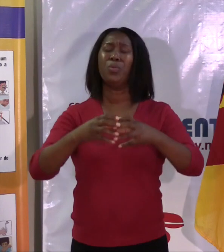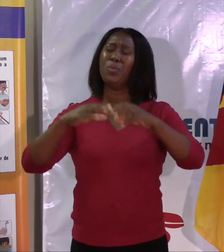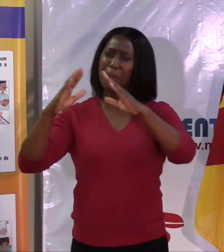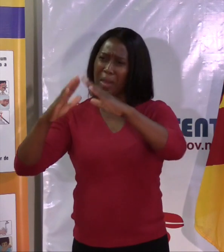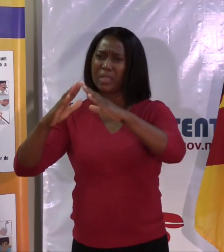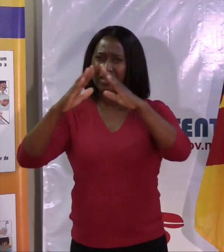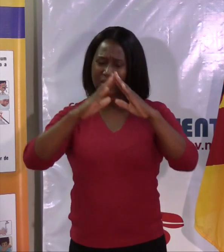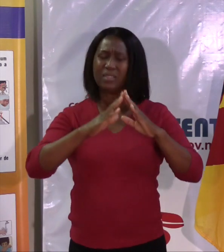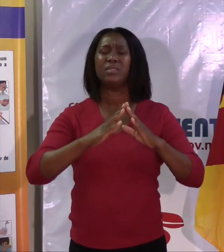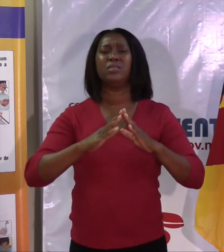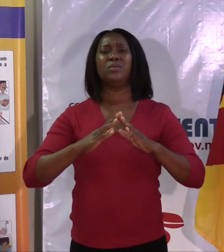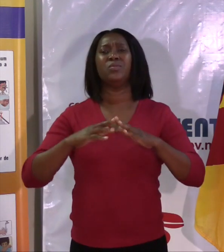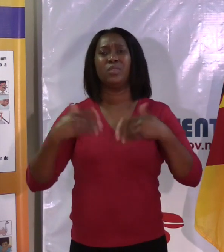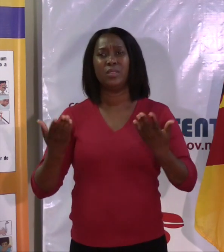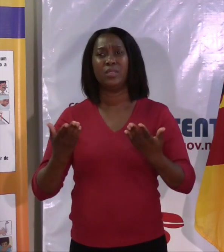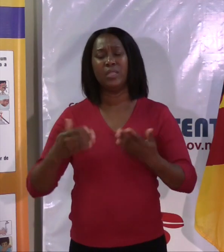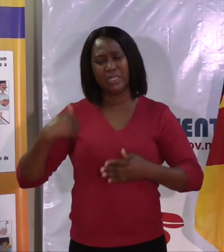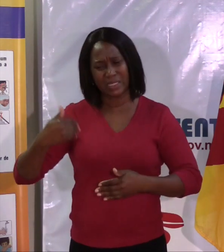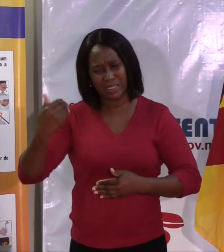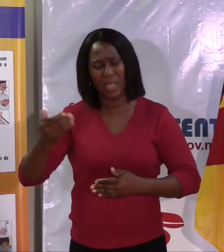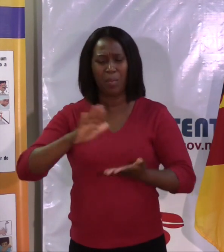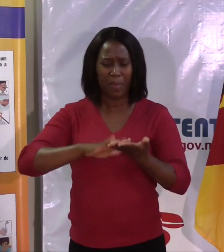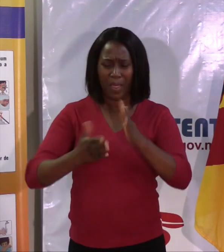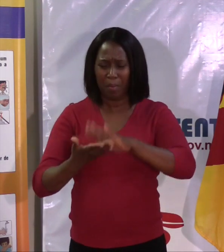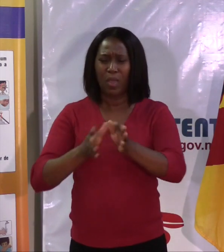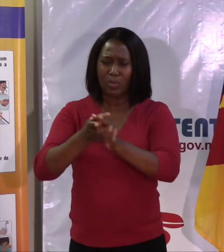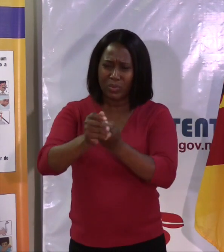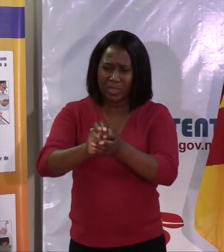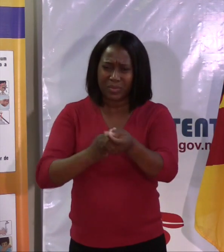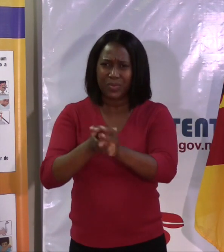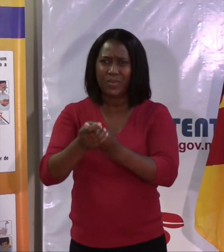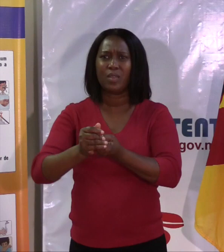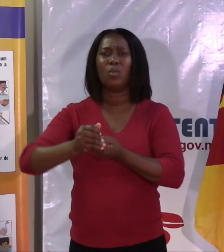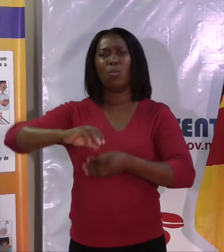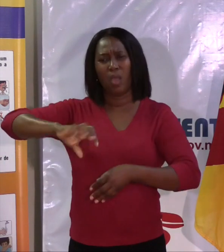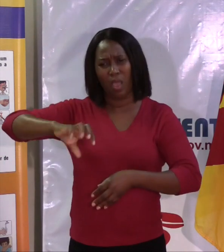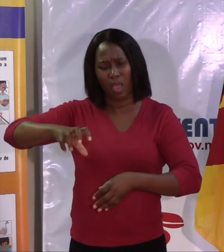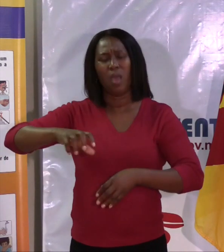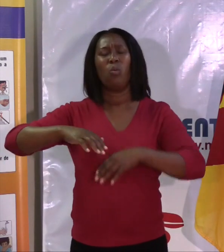sobretudo, a lavagem frequente das mãos com água e sabão ou cinza.